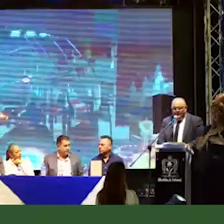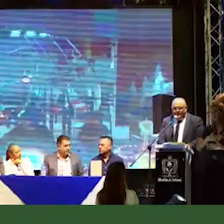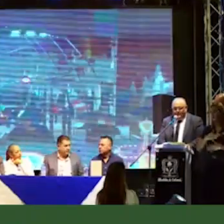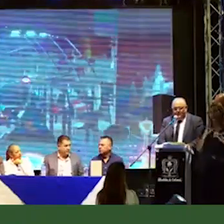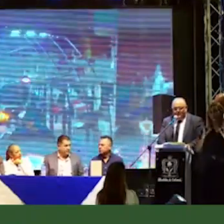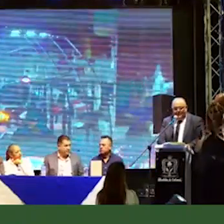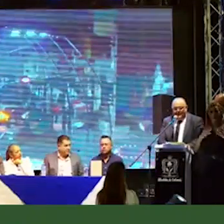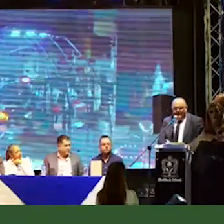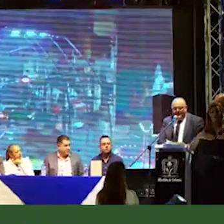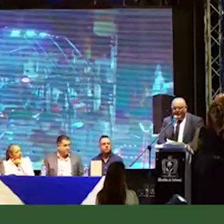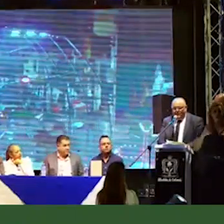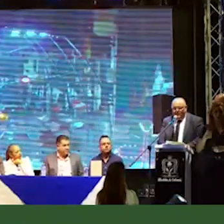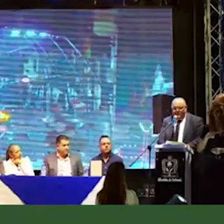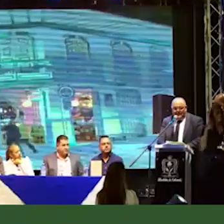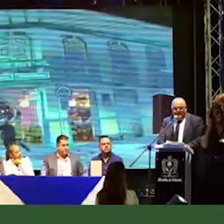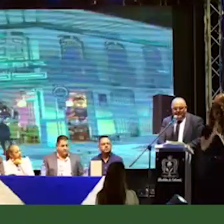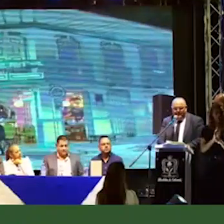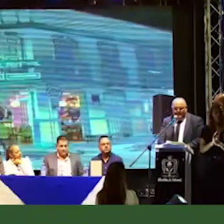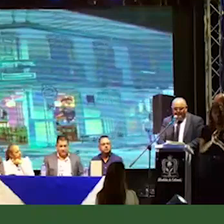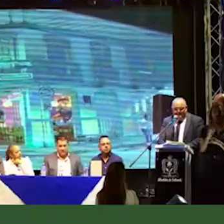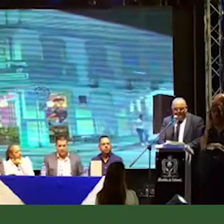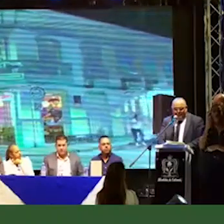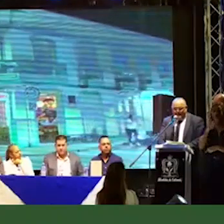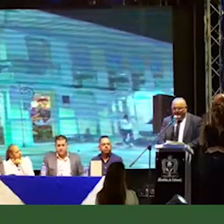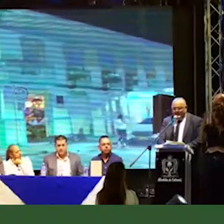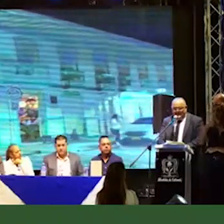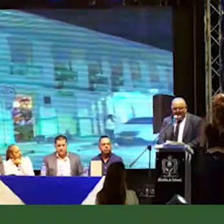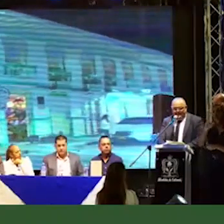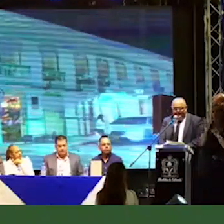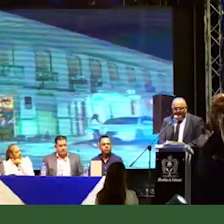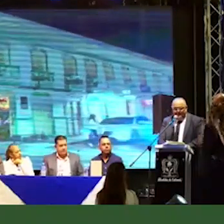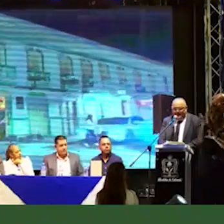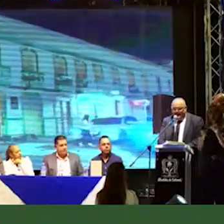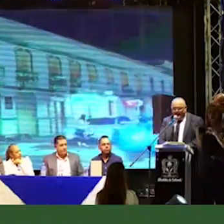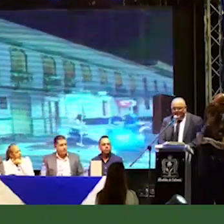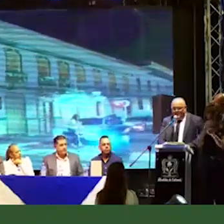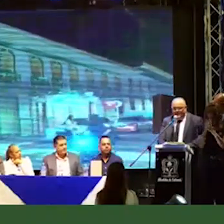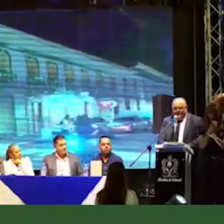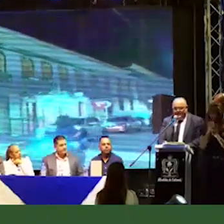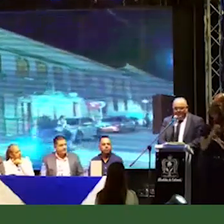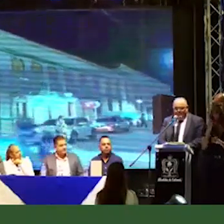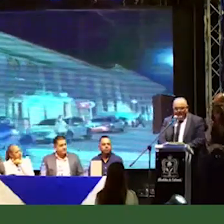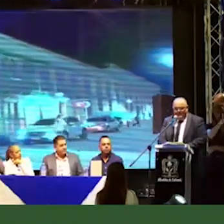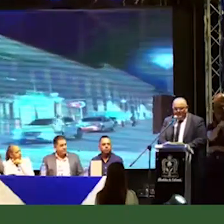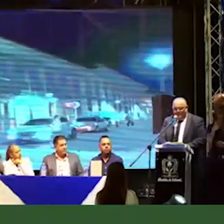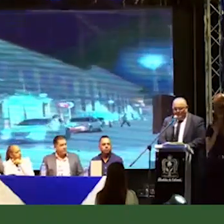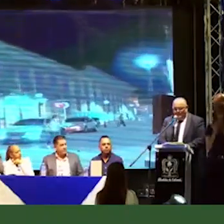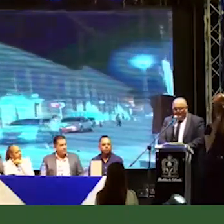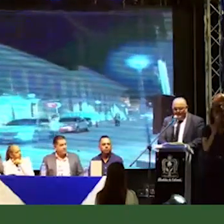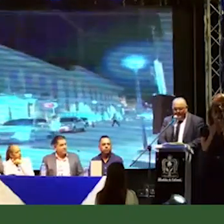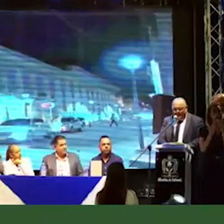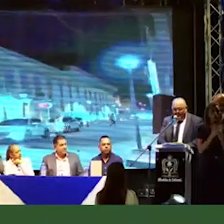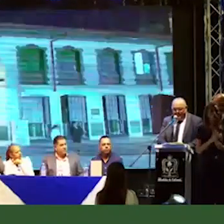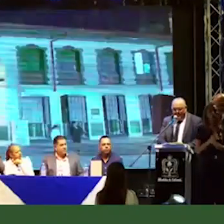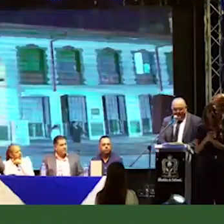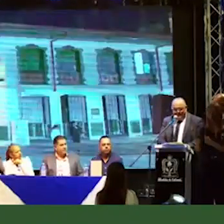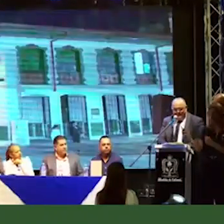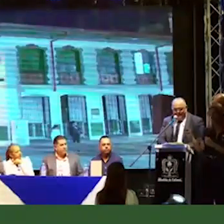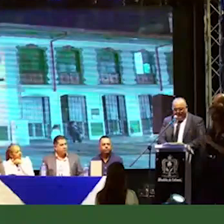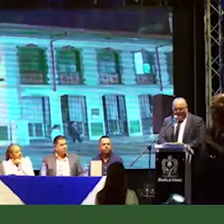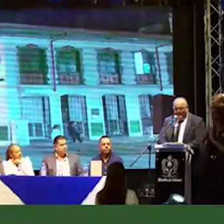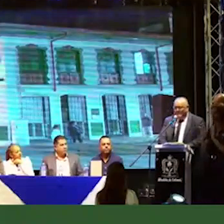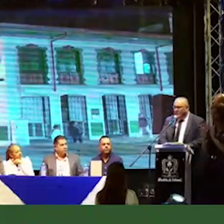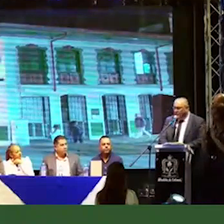deber cumplido, con la alegría en los rostros del equipo de trabajo de Empresas Públicas de Calarca y la confianza depositada en nosotros por usted, señor alcalde,